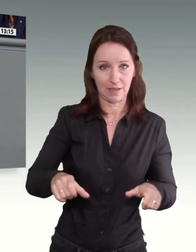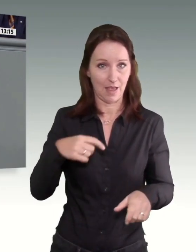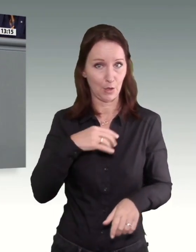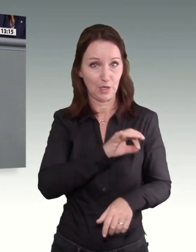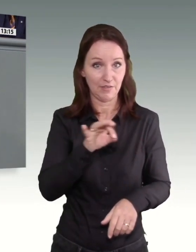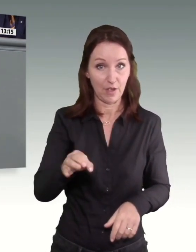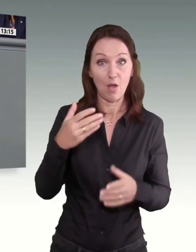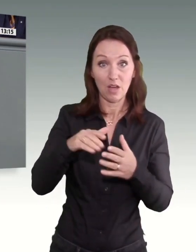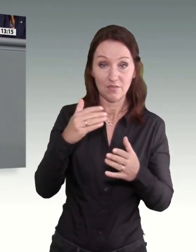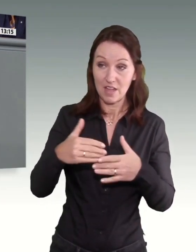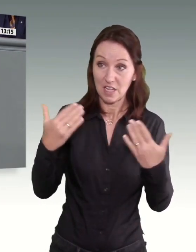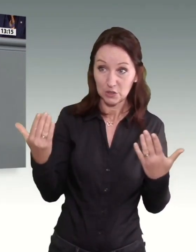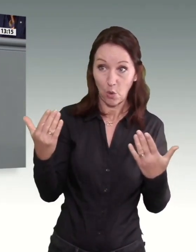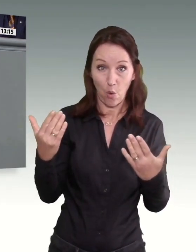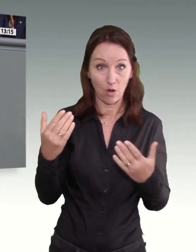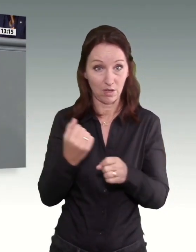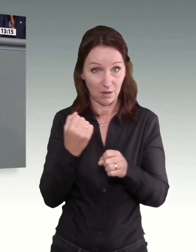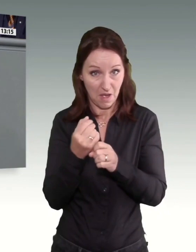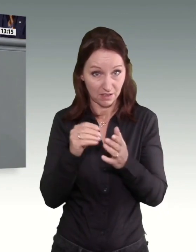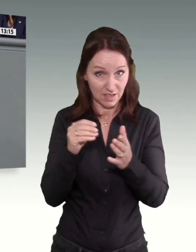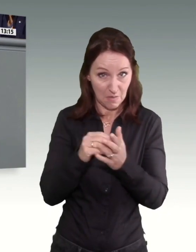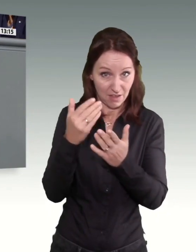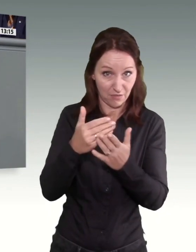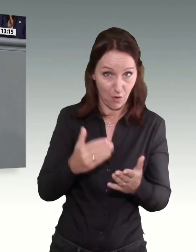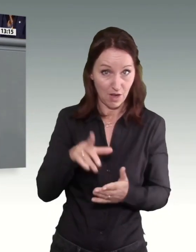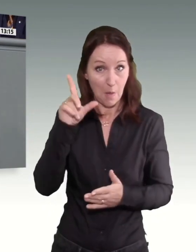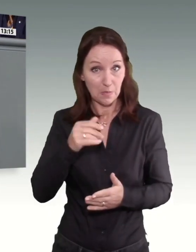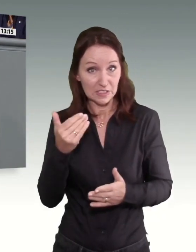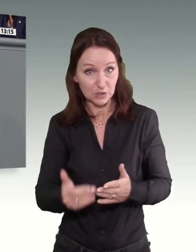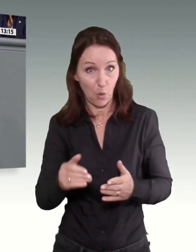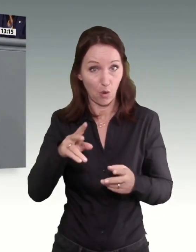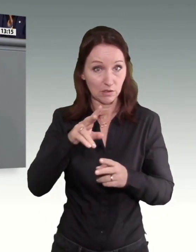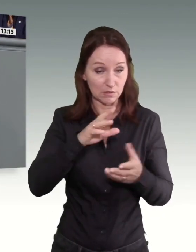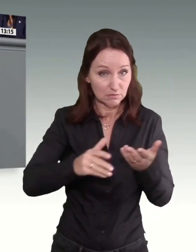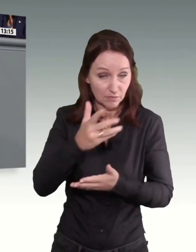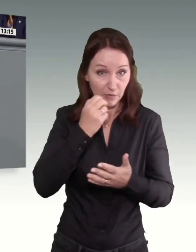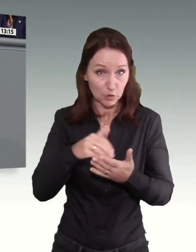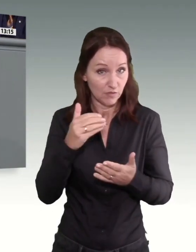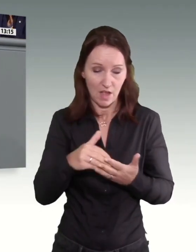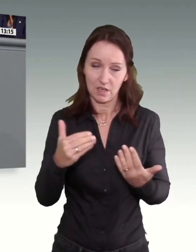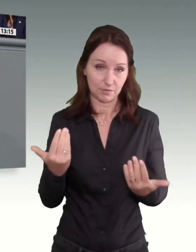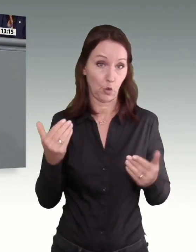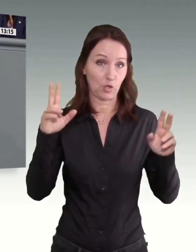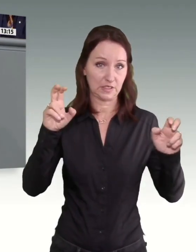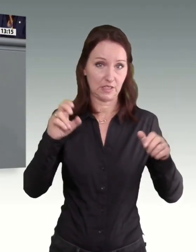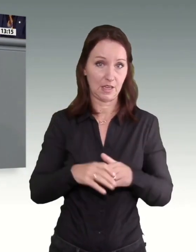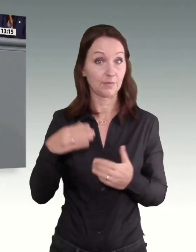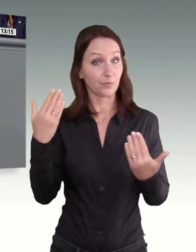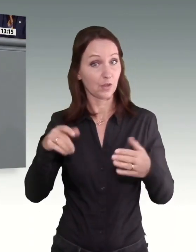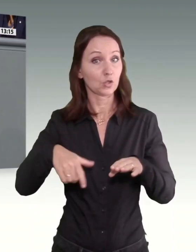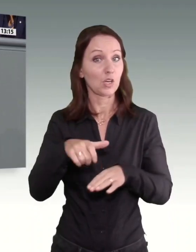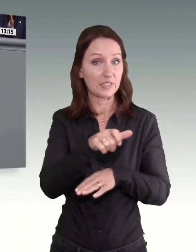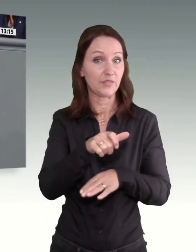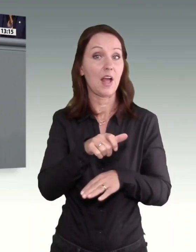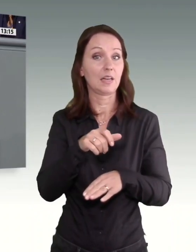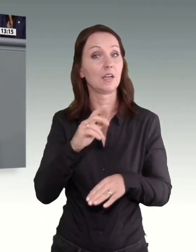Mindestlohnfindung unter solchen Vorgaben beteiligen wollen. Zitat Ende. Sagt der nordrhein-westfälische Sozial- und Arbeitsminister, gerade Julius